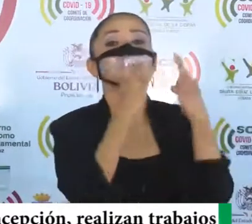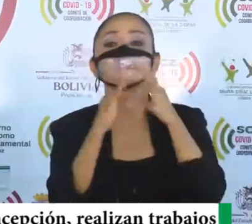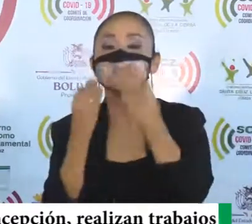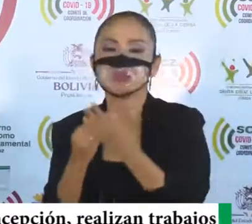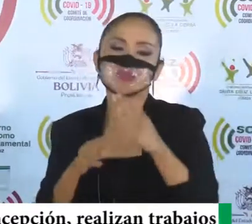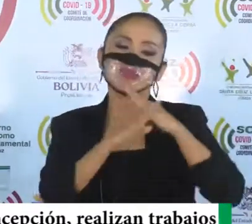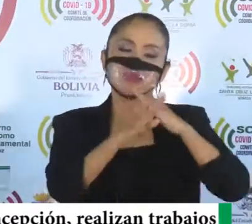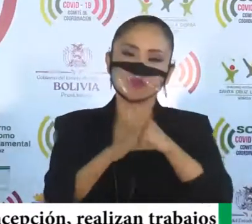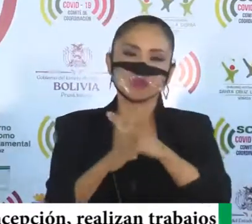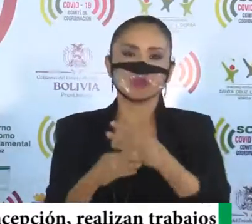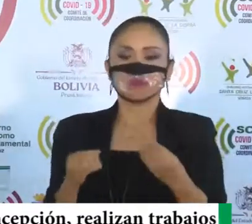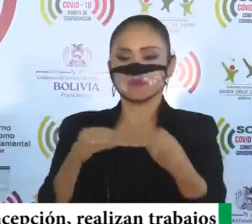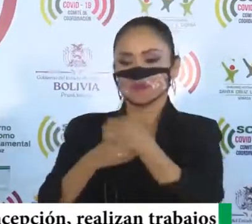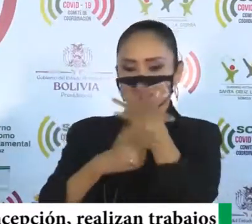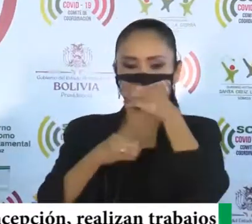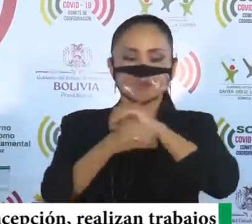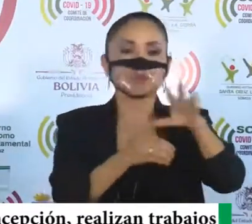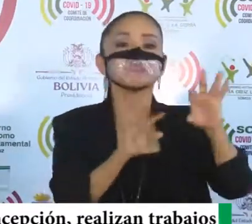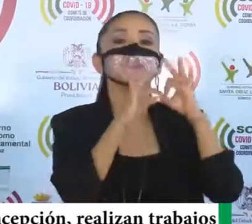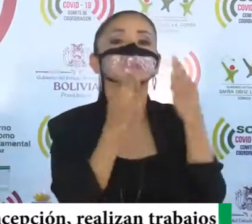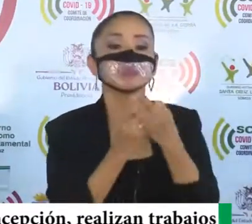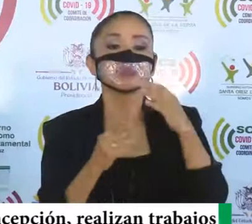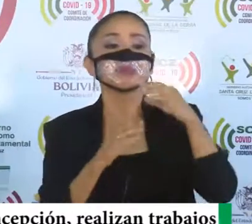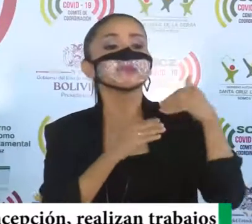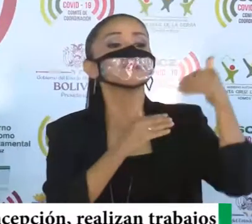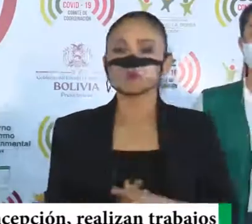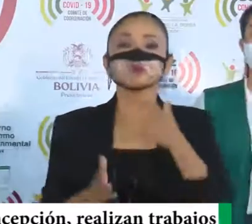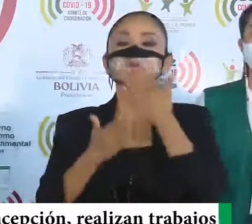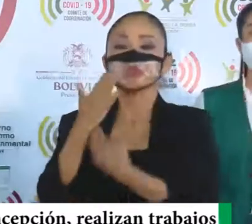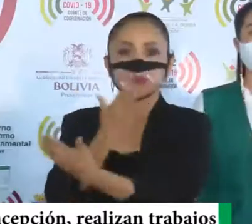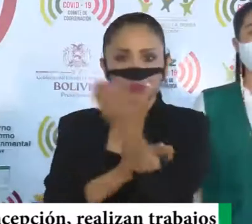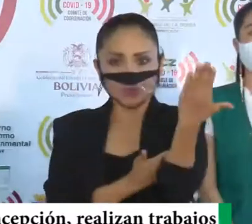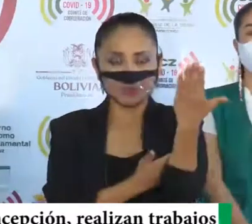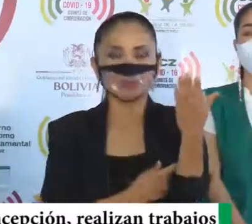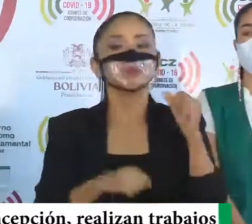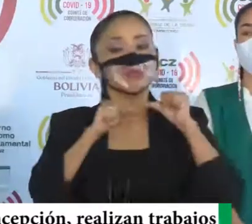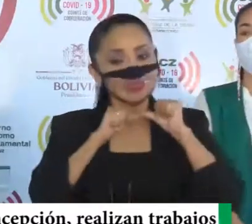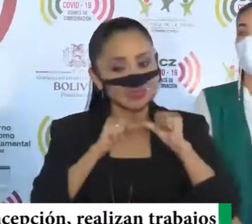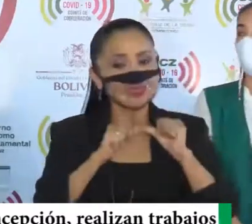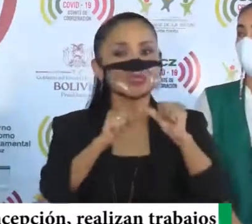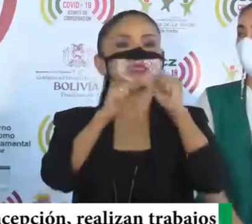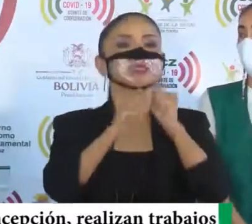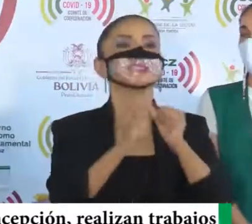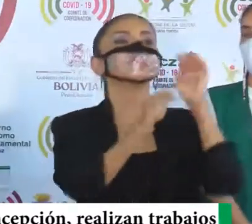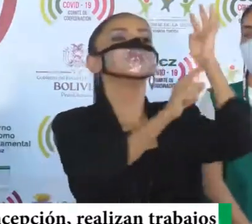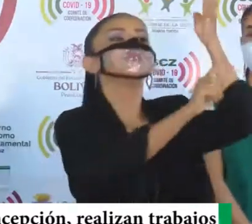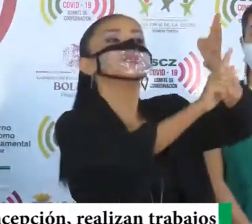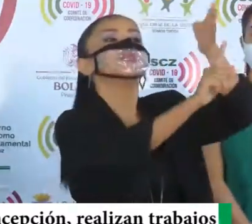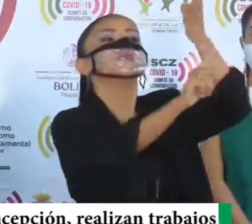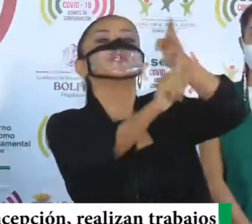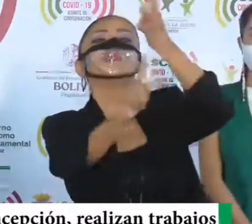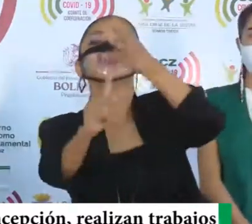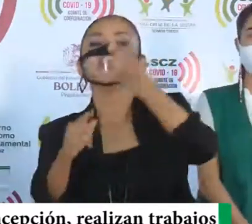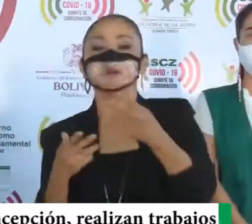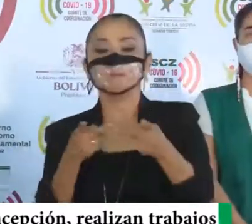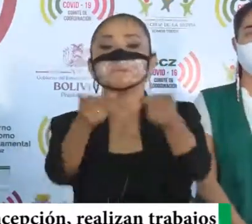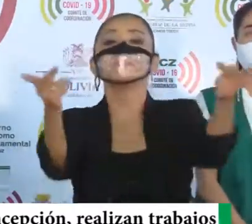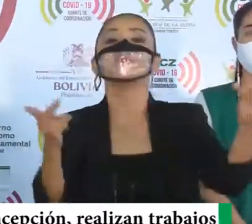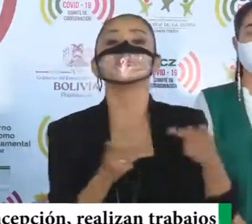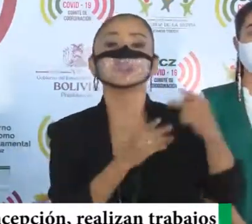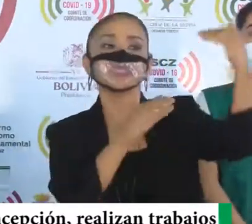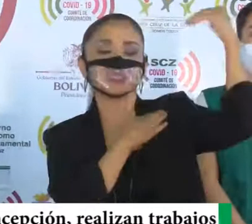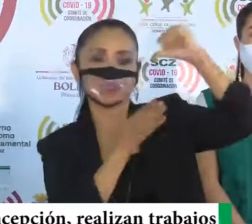personas, contagien, tanto a sus familiares, como a la población, de las comunidades. Vamos a continuar, el recorrido, por la provincia, Andrés